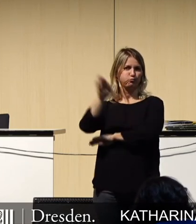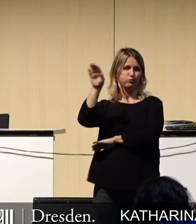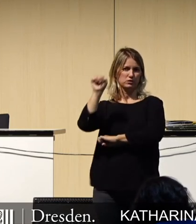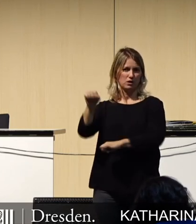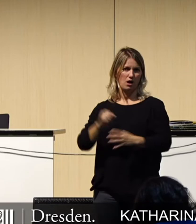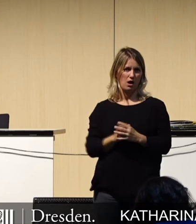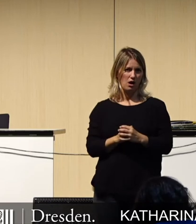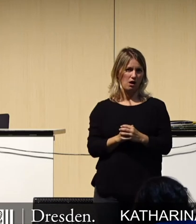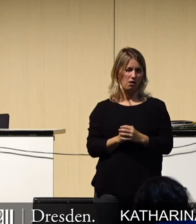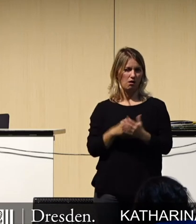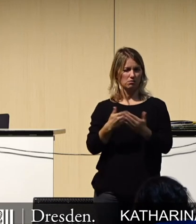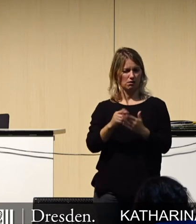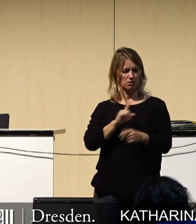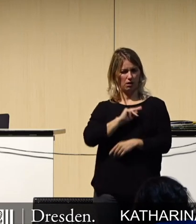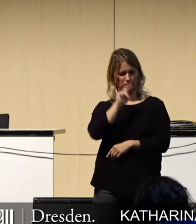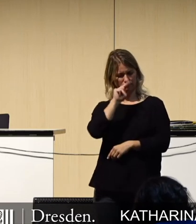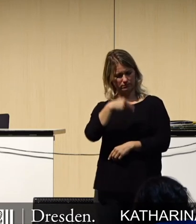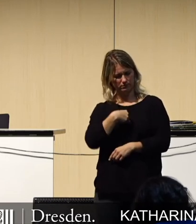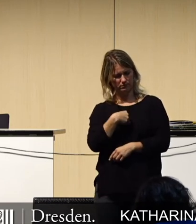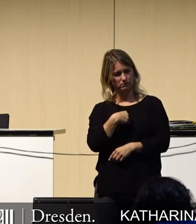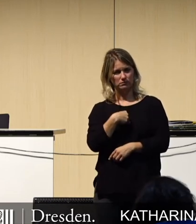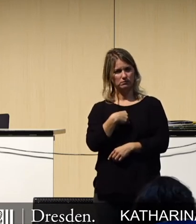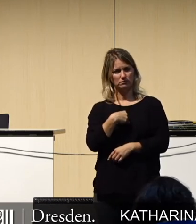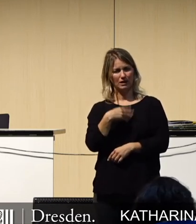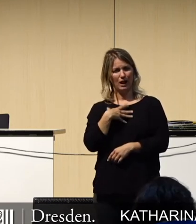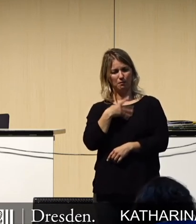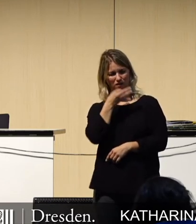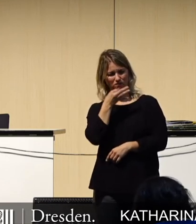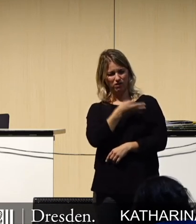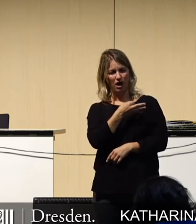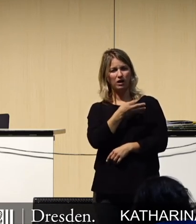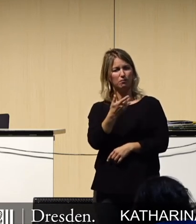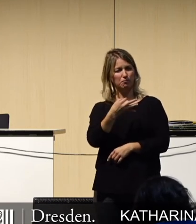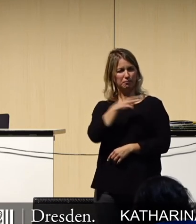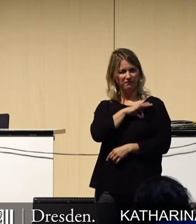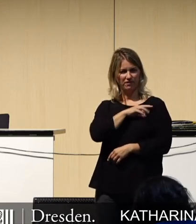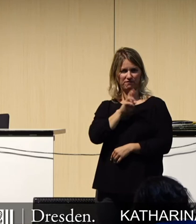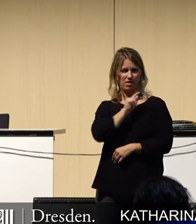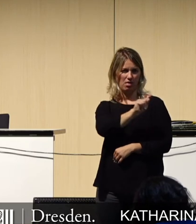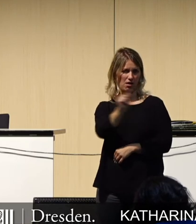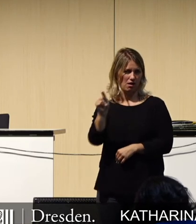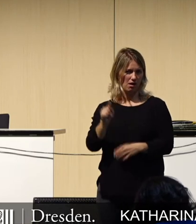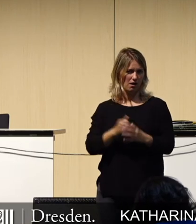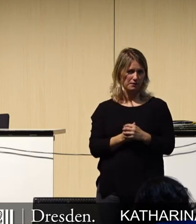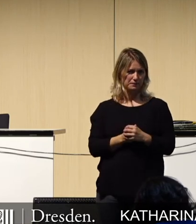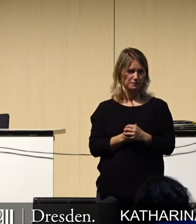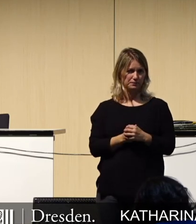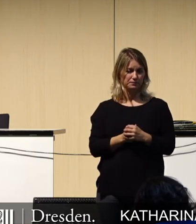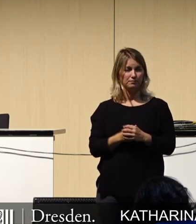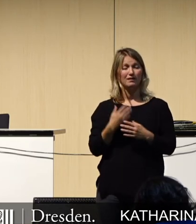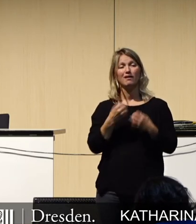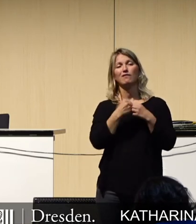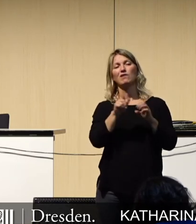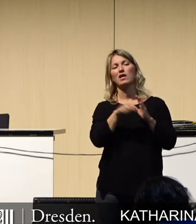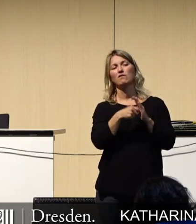uns fragen, wer davon profitiert. Die Freien Wähler haben